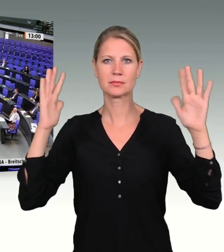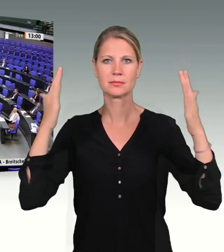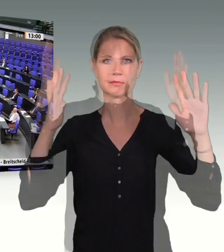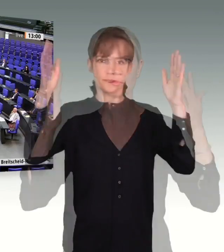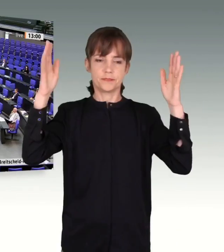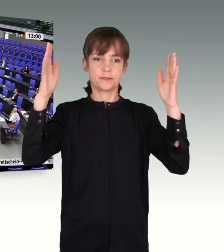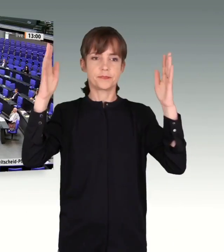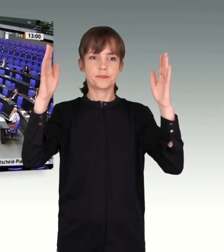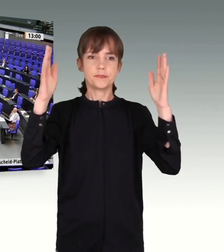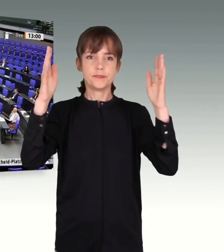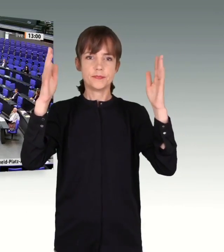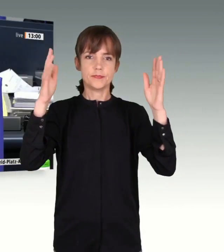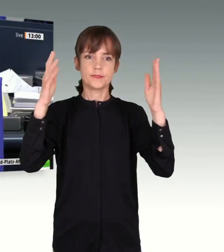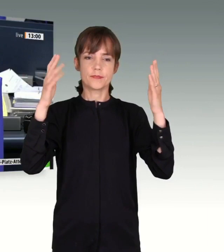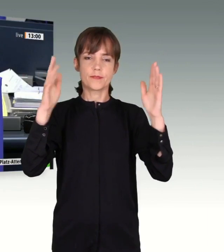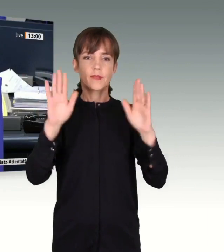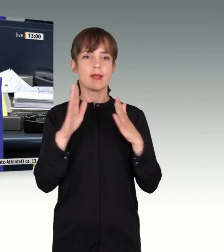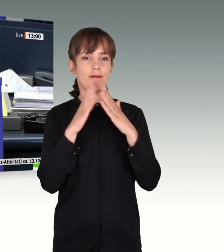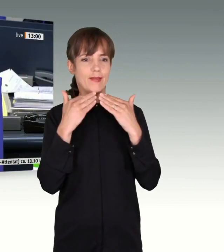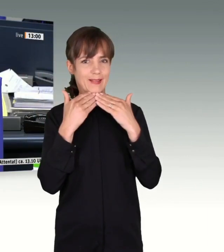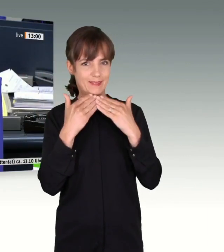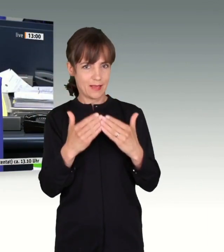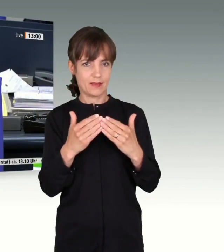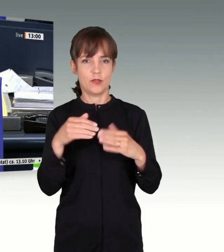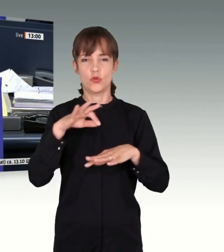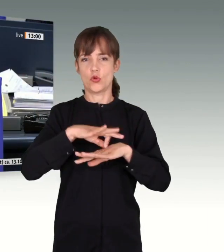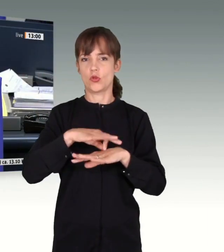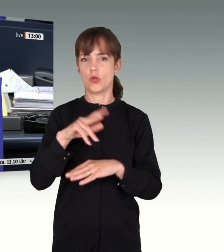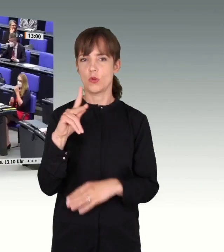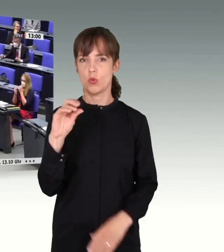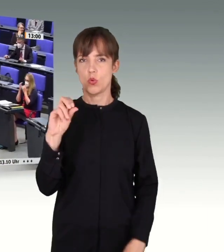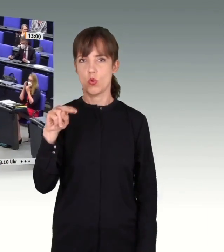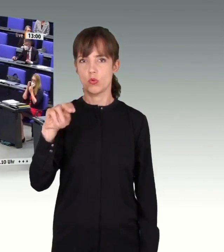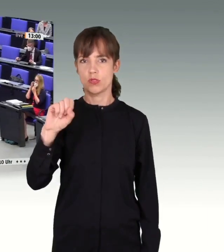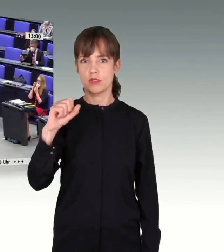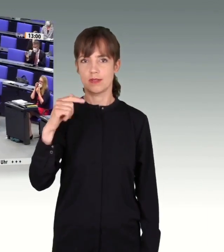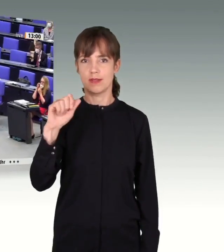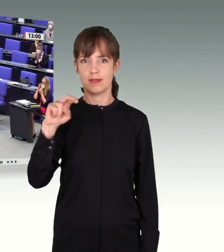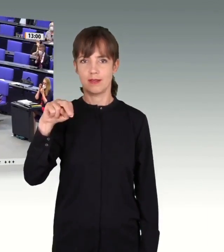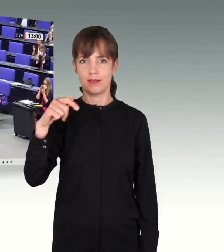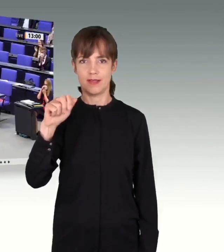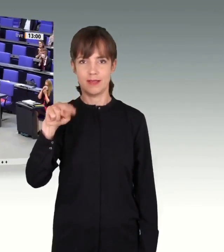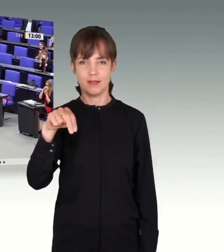Ich danke Ihnen. Nächster Redner ist für die SPD-Fraktion Mahmoud Özdemir.